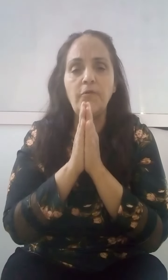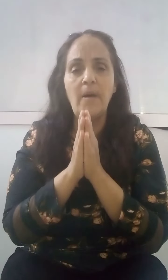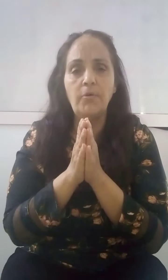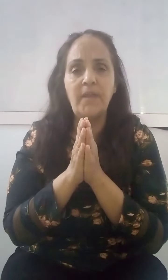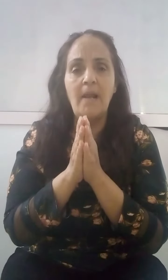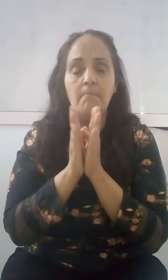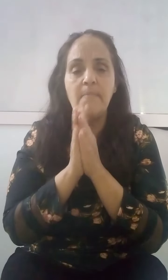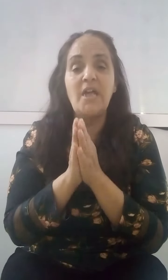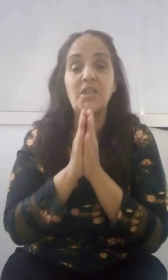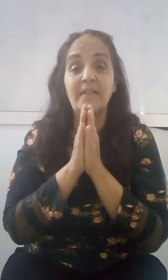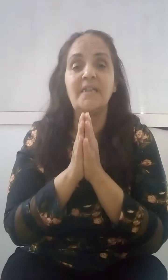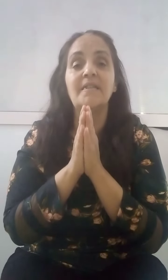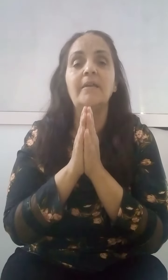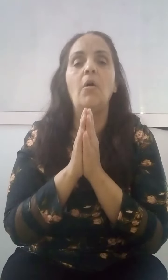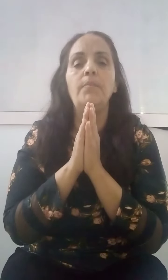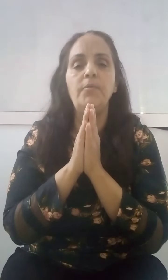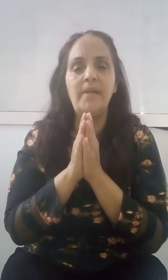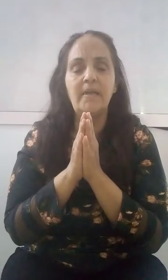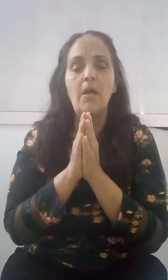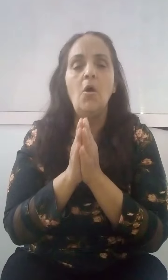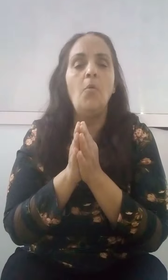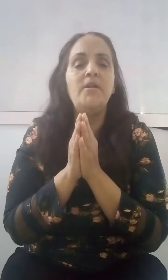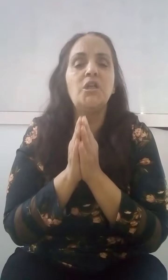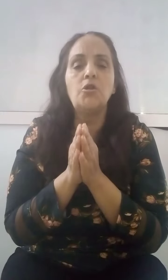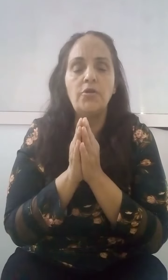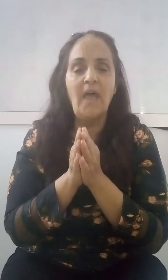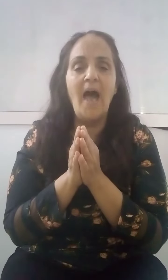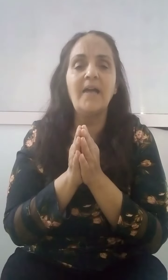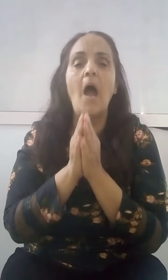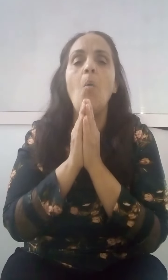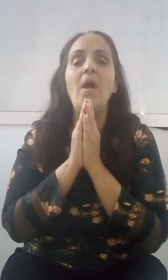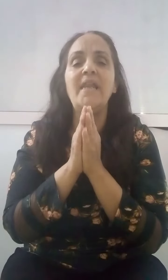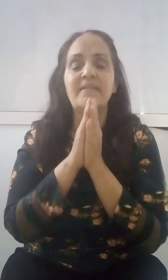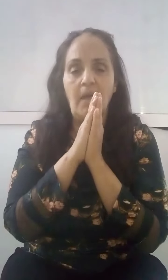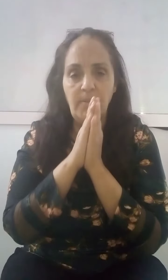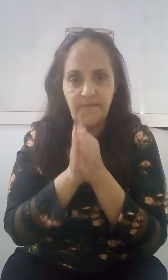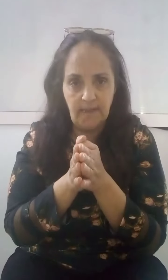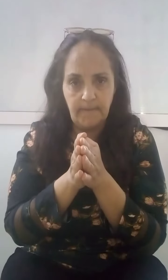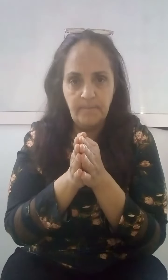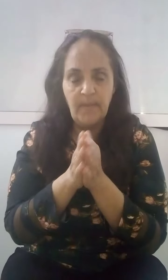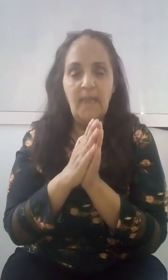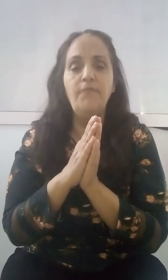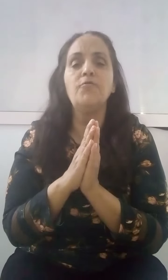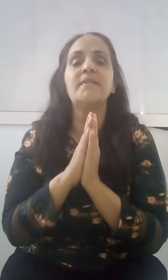بخذending إذن physically ليتوم توفترض في وصل ينطرح بحثية يجب أن